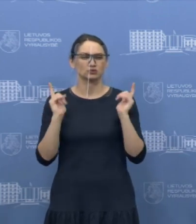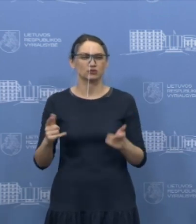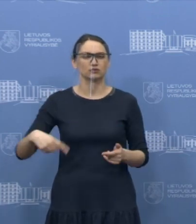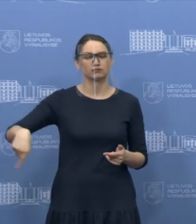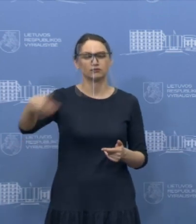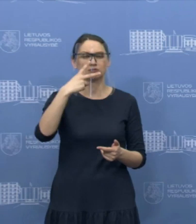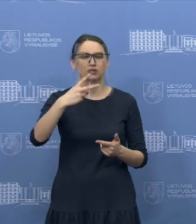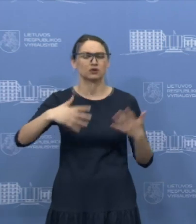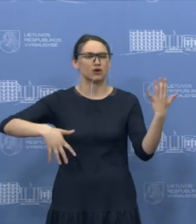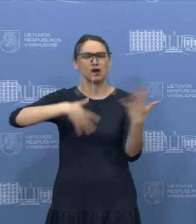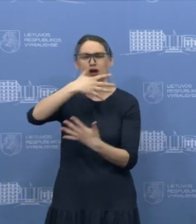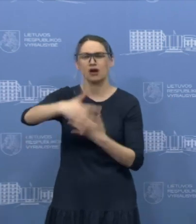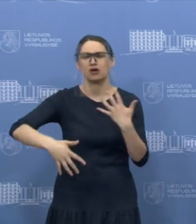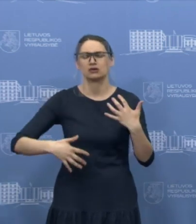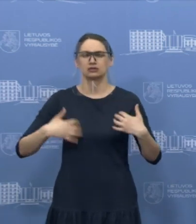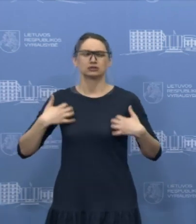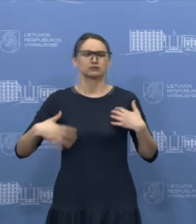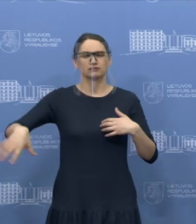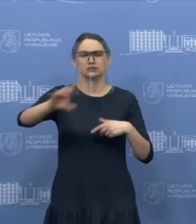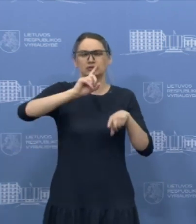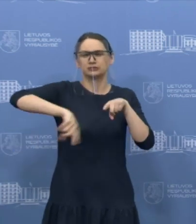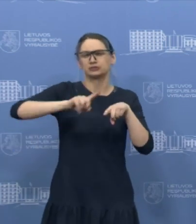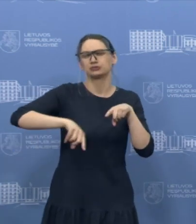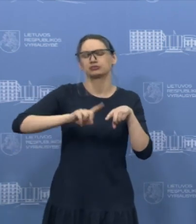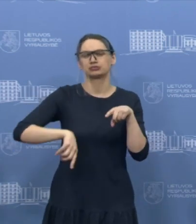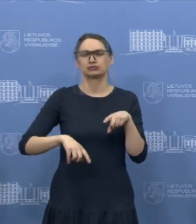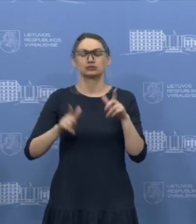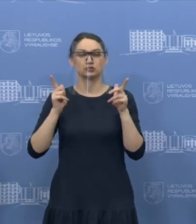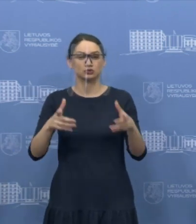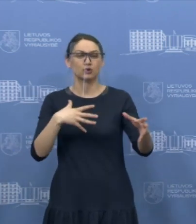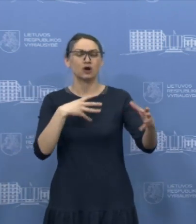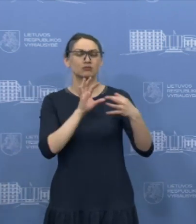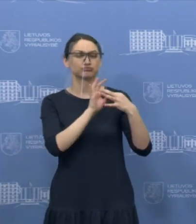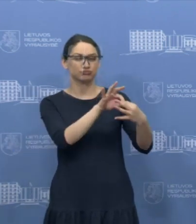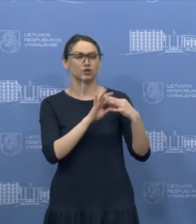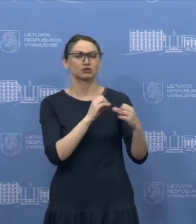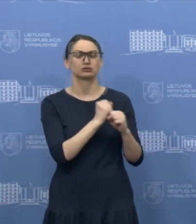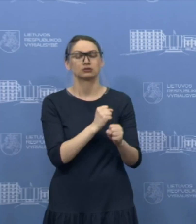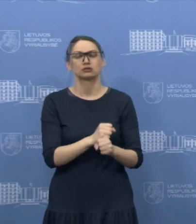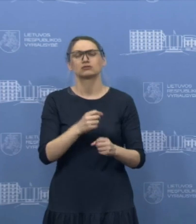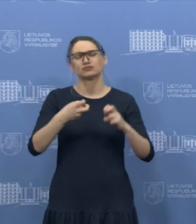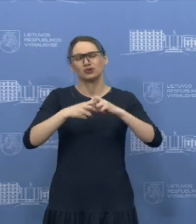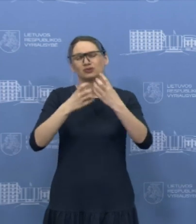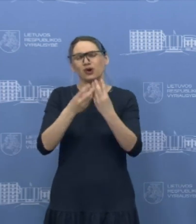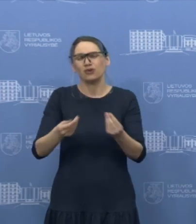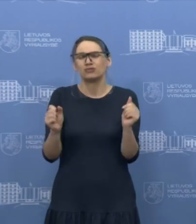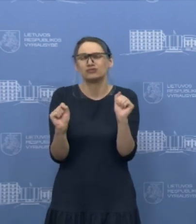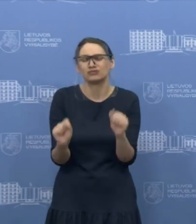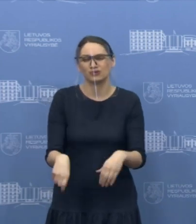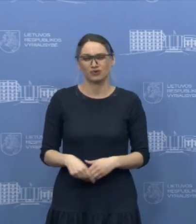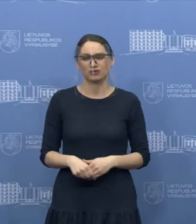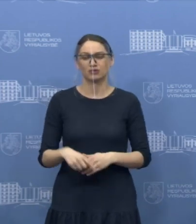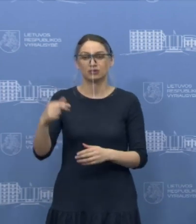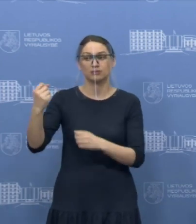greitije tikrai drąsiai galiu pasakyti, kad bendradarbiaujantys šūkiai yra įveikiami, tikrai nurodymų pavėdimų daug,